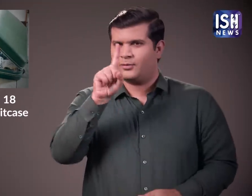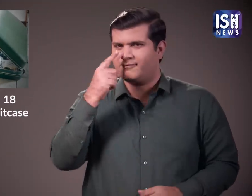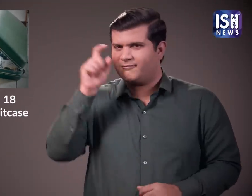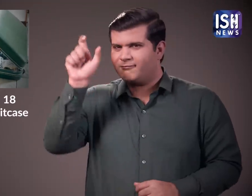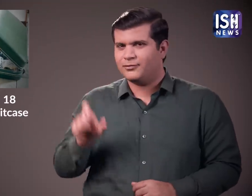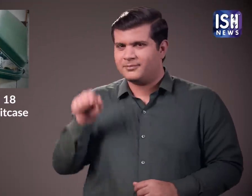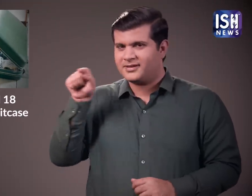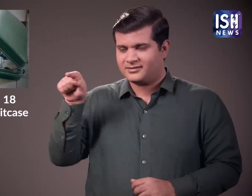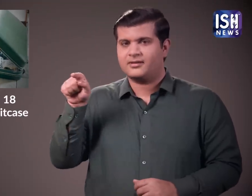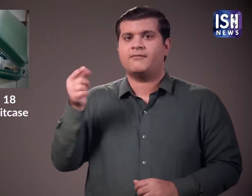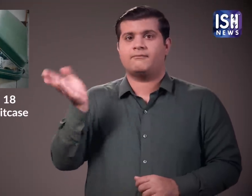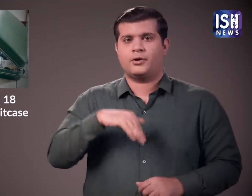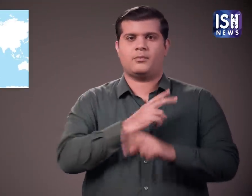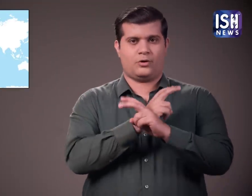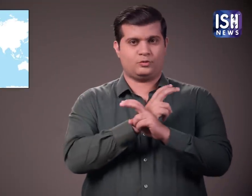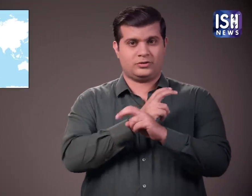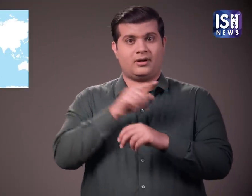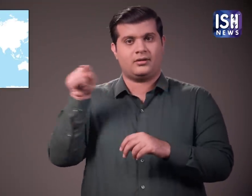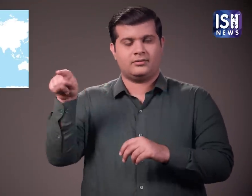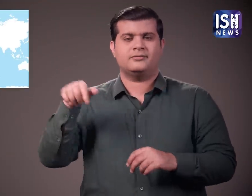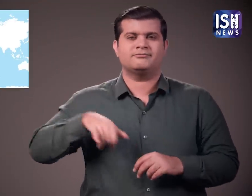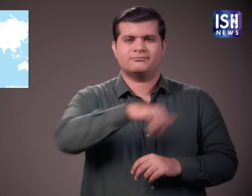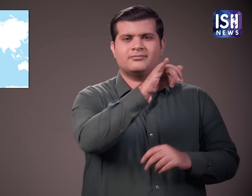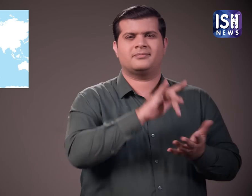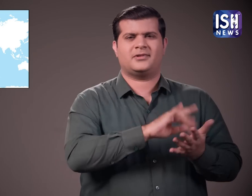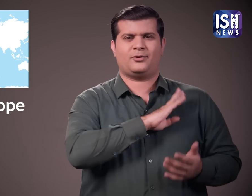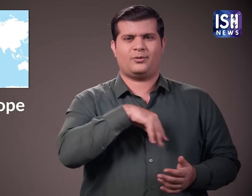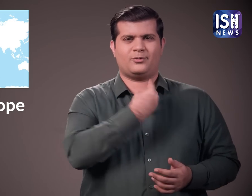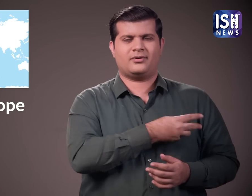आस्ट्रिया से एक महिला योरोप के क्रोएशिया गई थी।